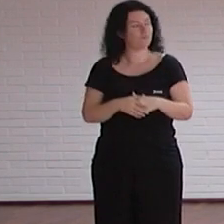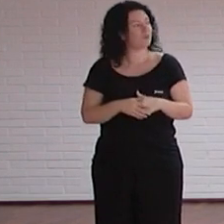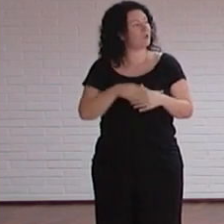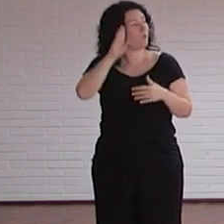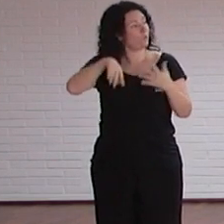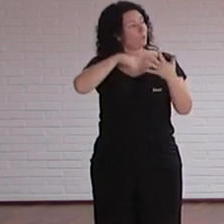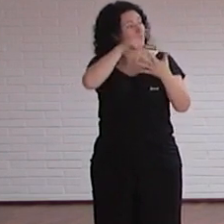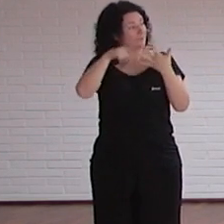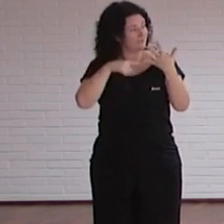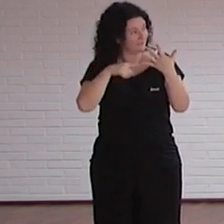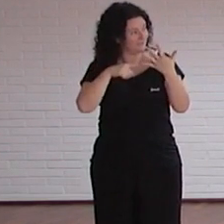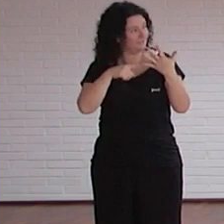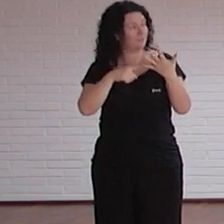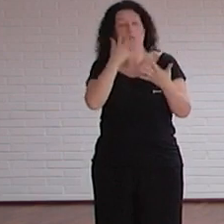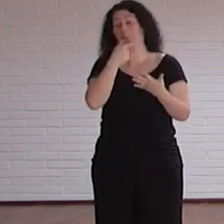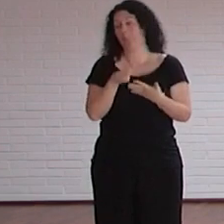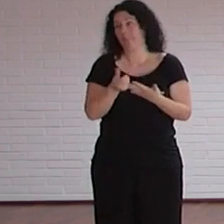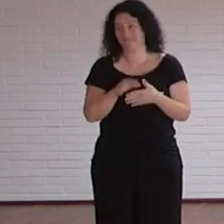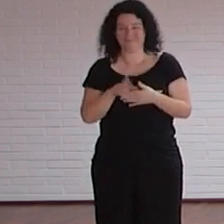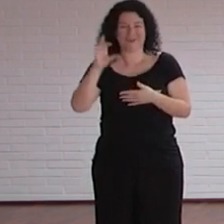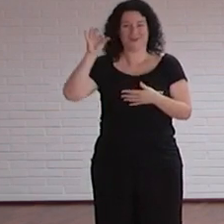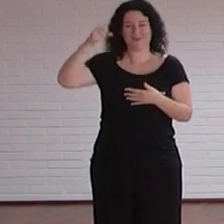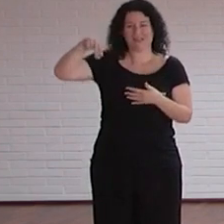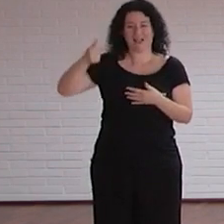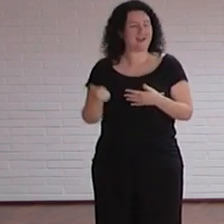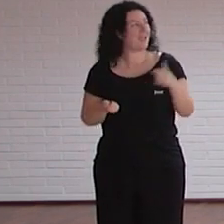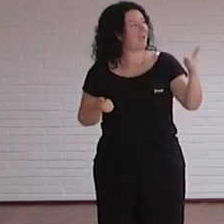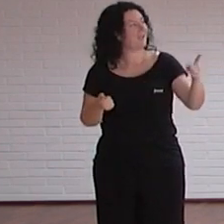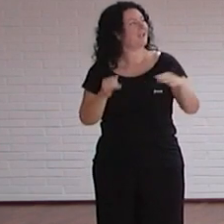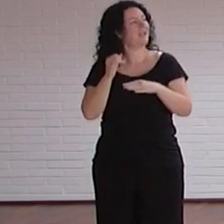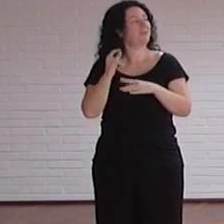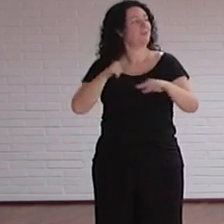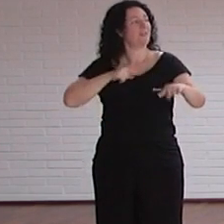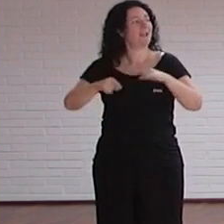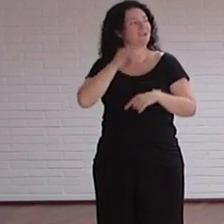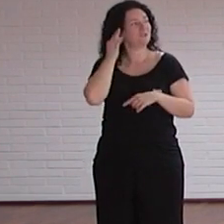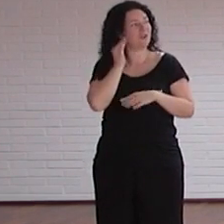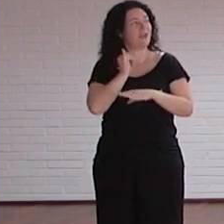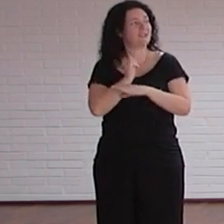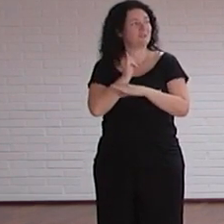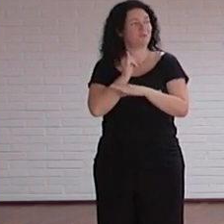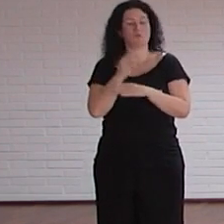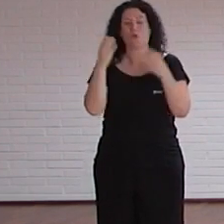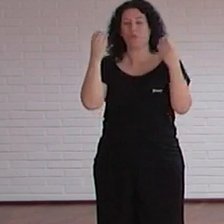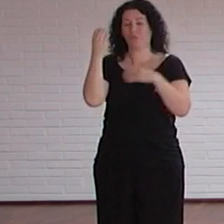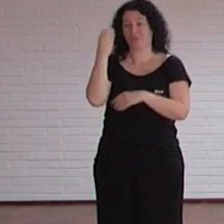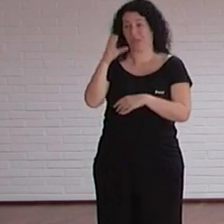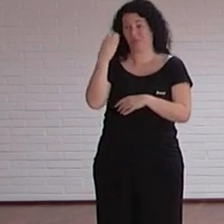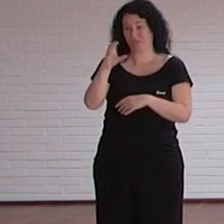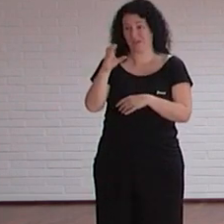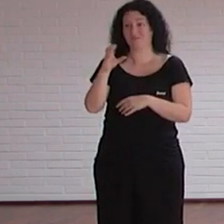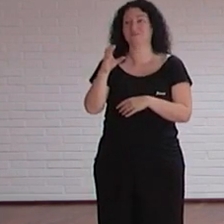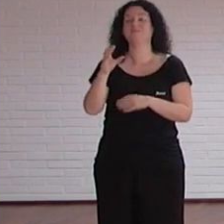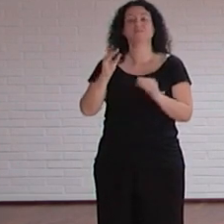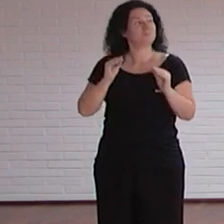conozco casi a Rosana Satorre que es directora del Instituto de Ciencias de la Educación os dejo con José María que va a ser de